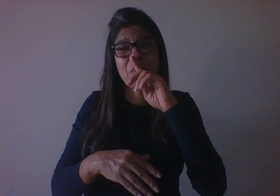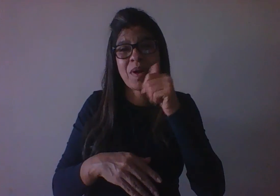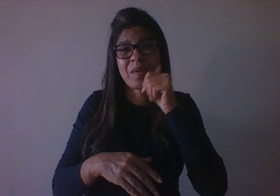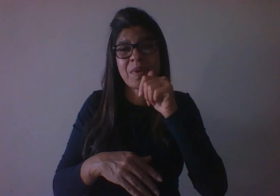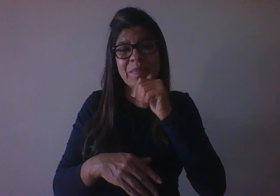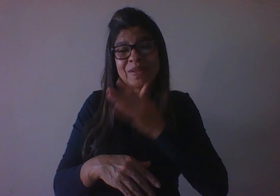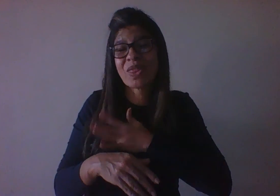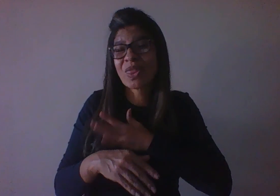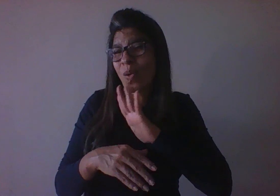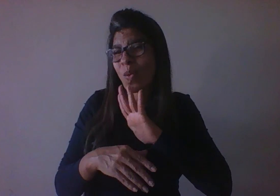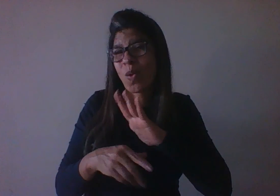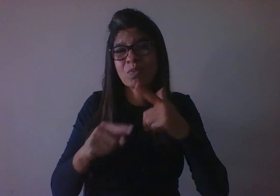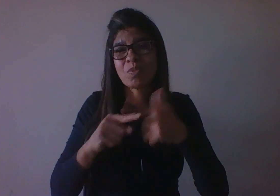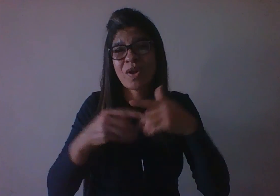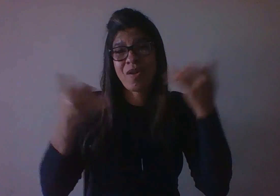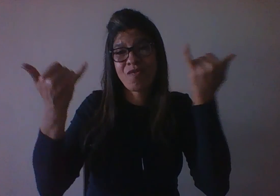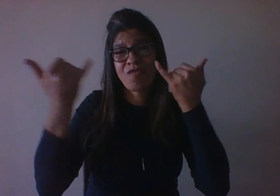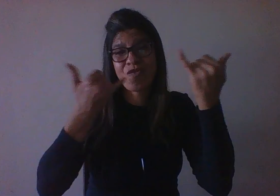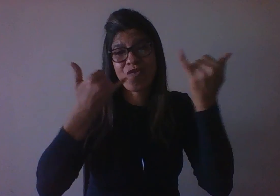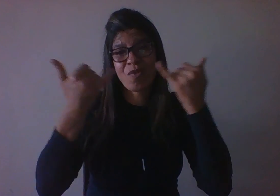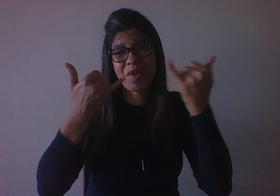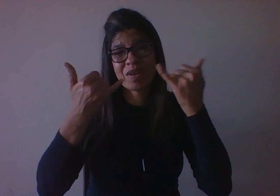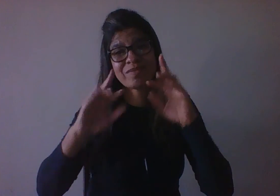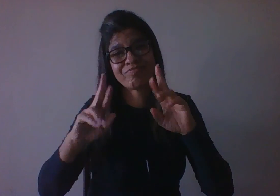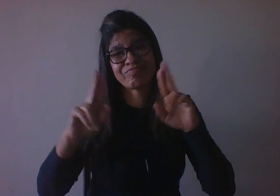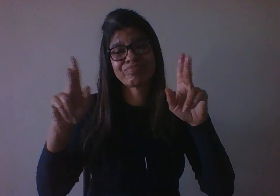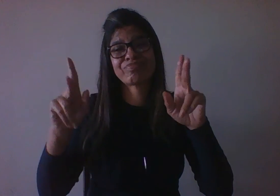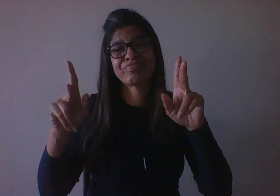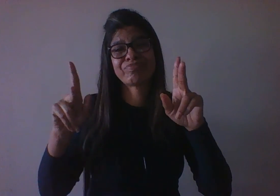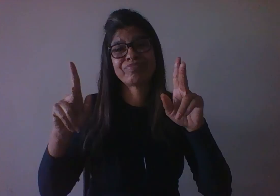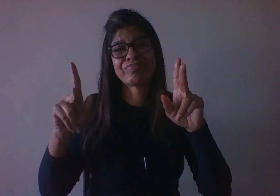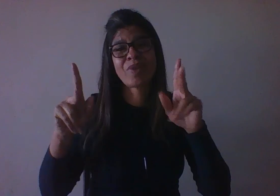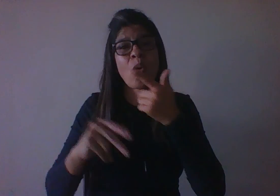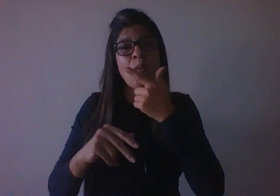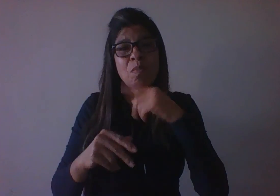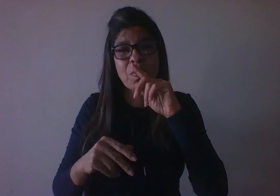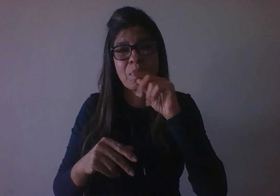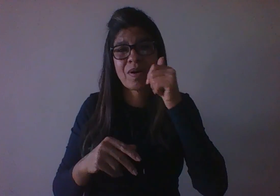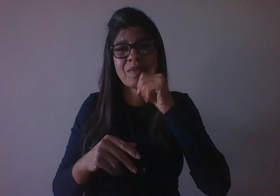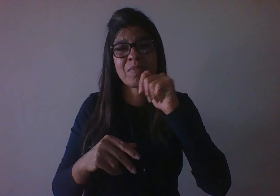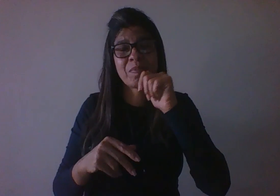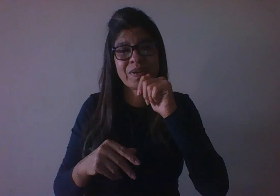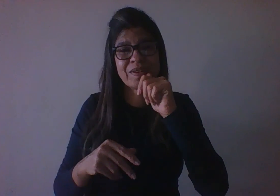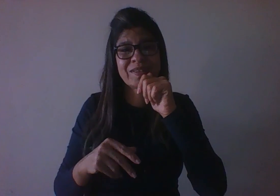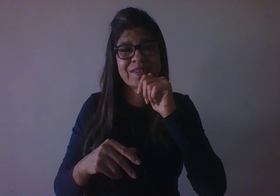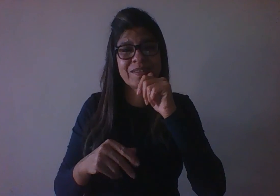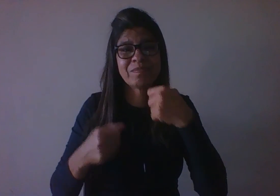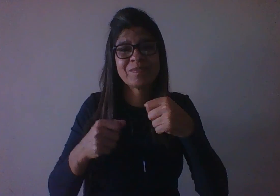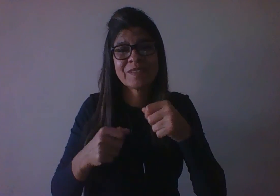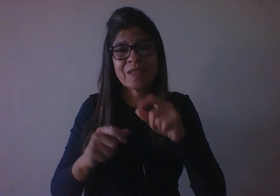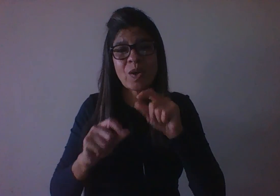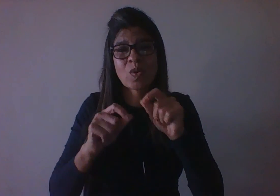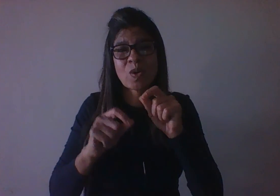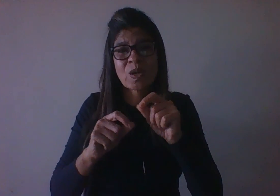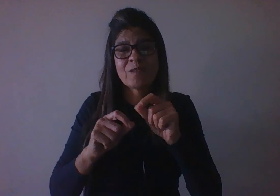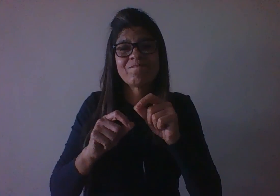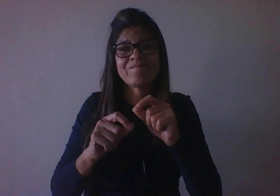exemplo, em termos do PPC, em termos de uma matriz curricular, em termos dos conteúdos que são discutidos em sala de aula.